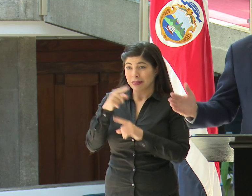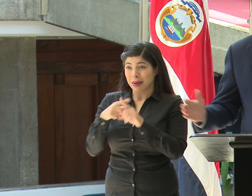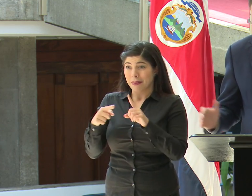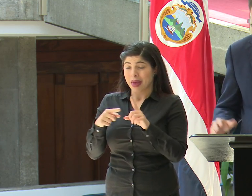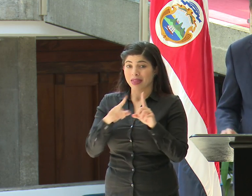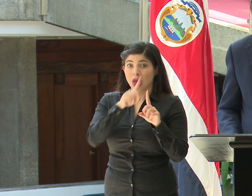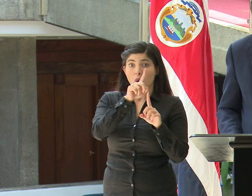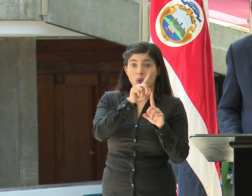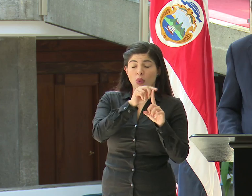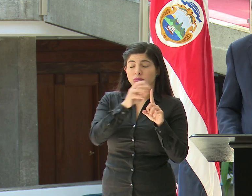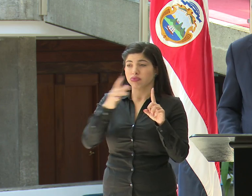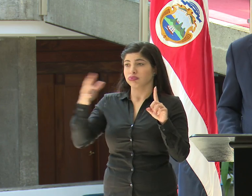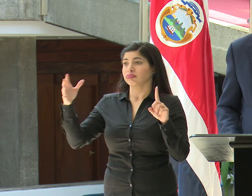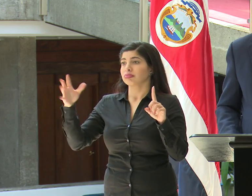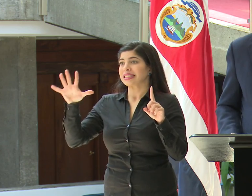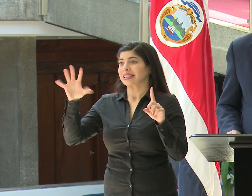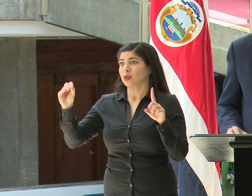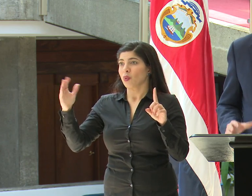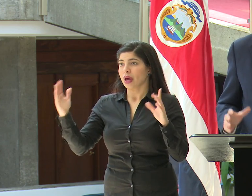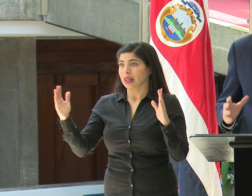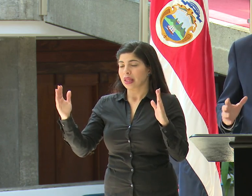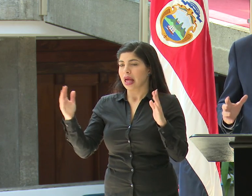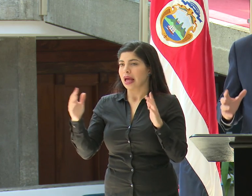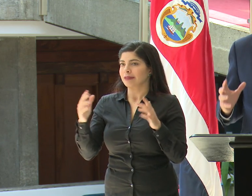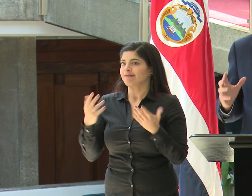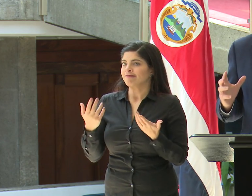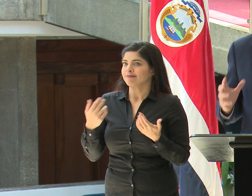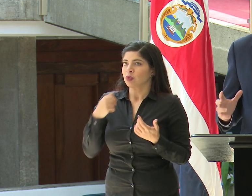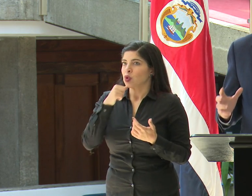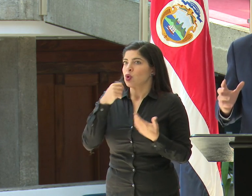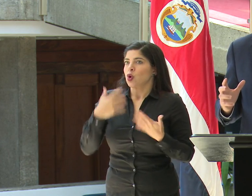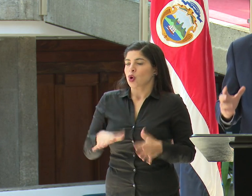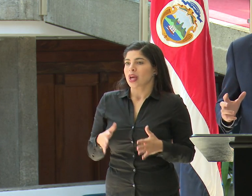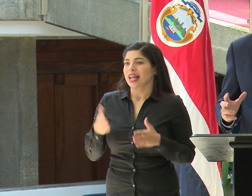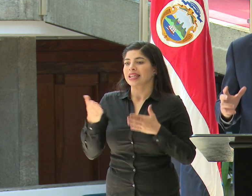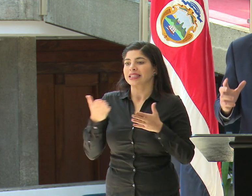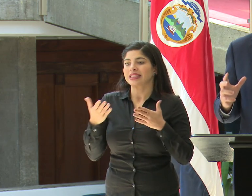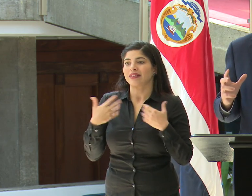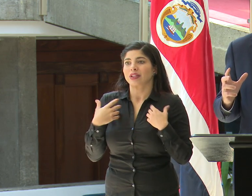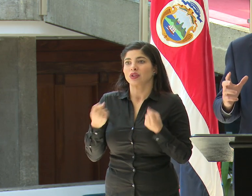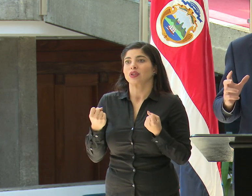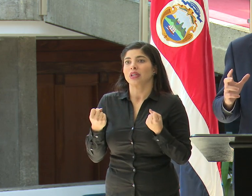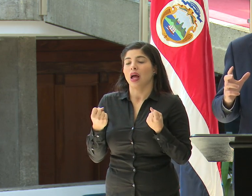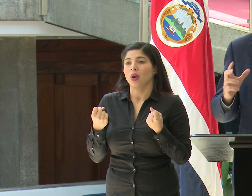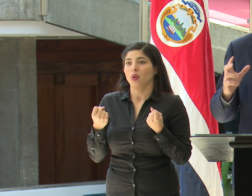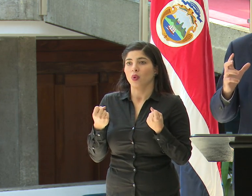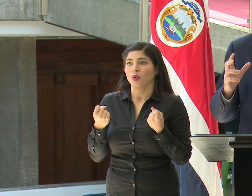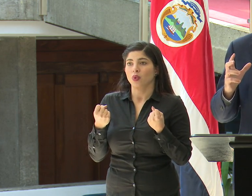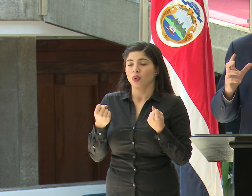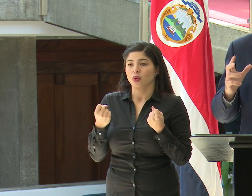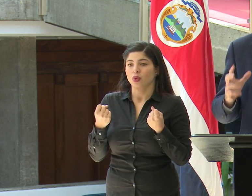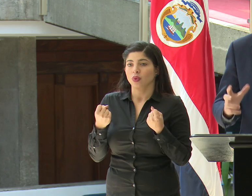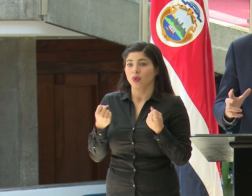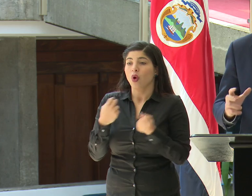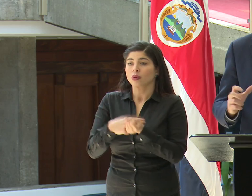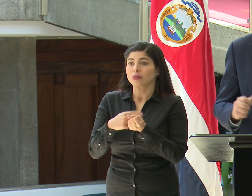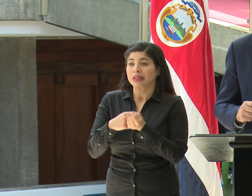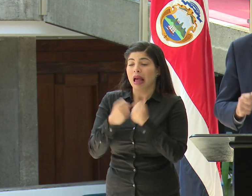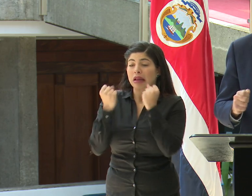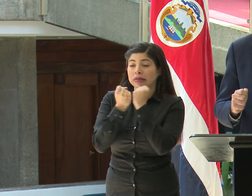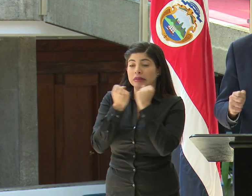uno a 50. Y no queremos que se saturen los servicios de hospitales,